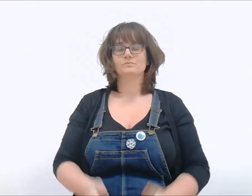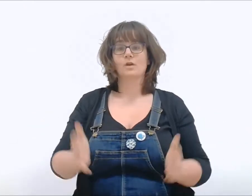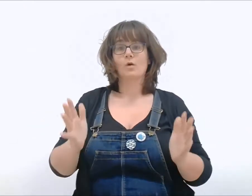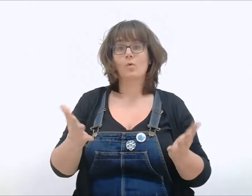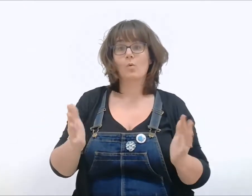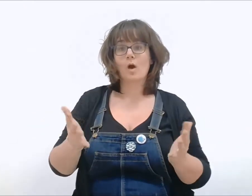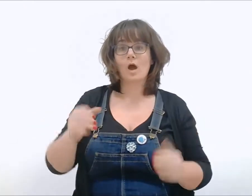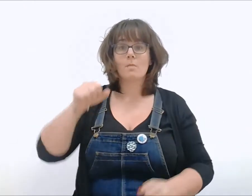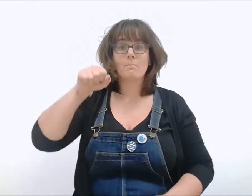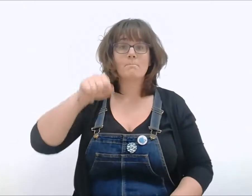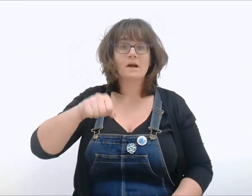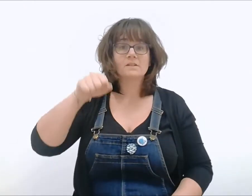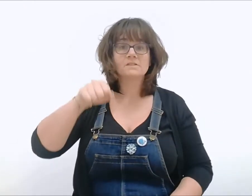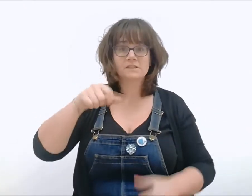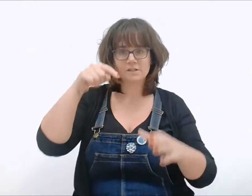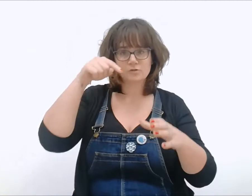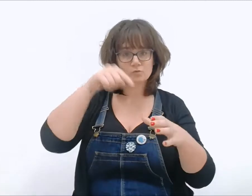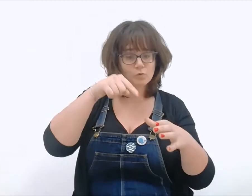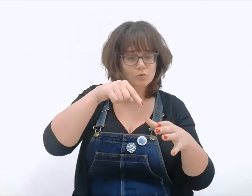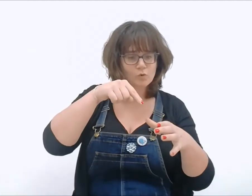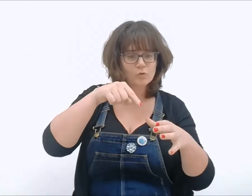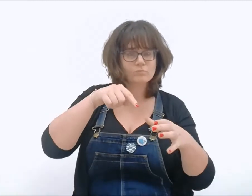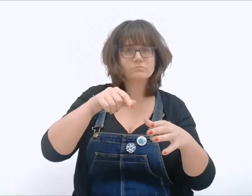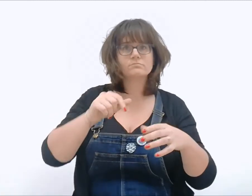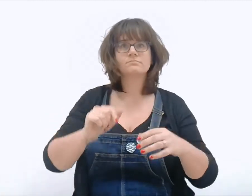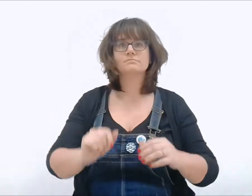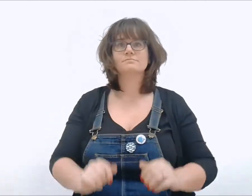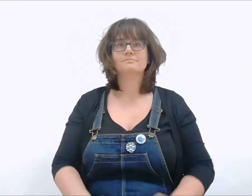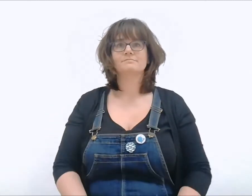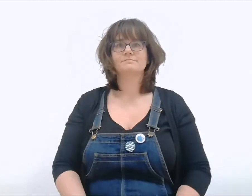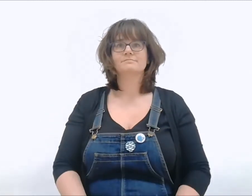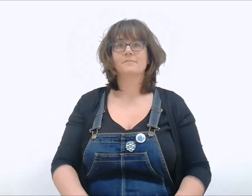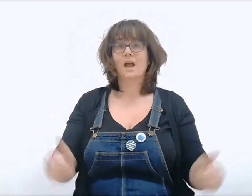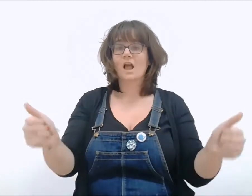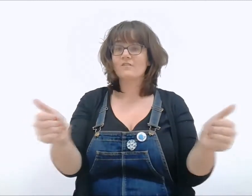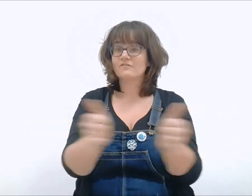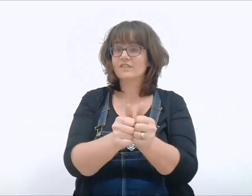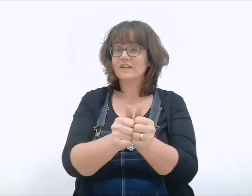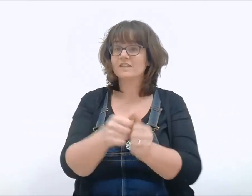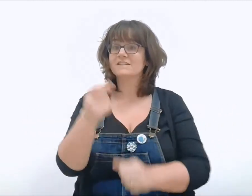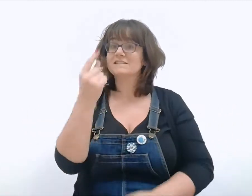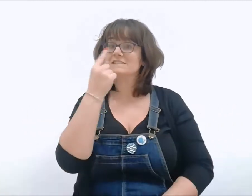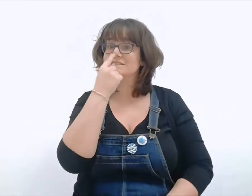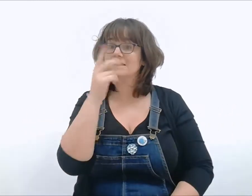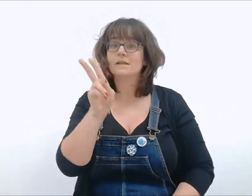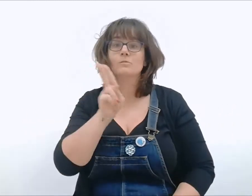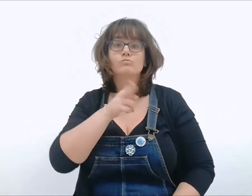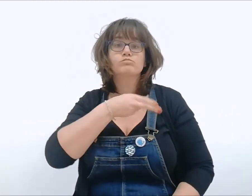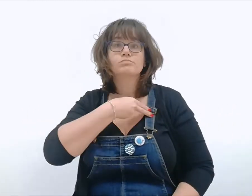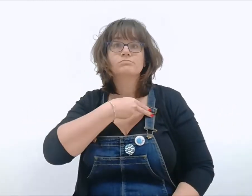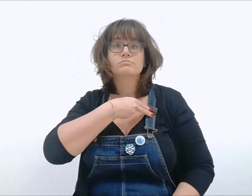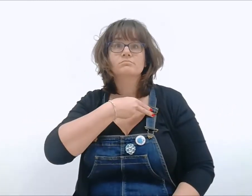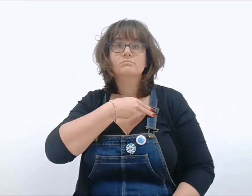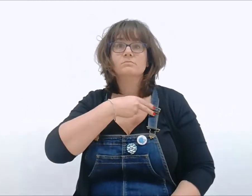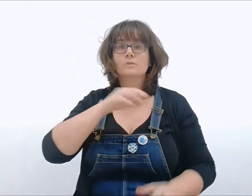Que vais-je mettre dans mon panier ? Avec mon nez, je choisis